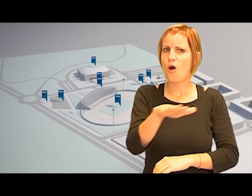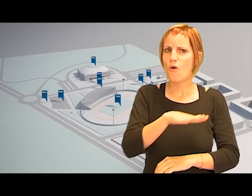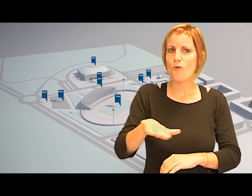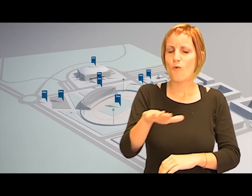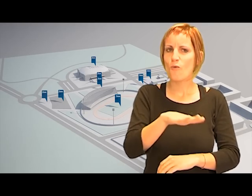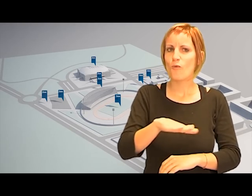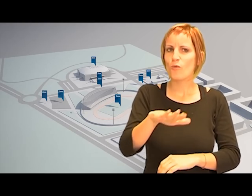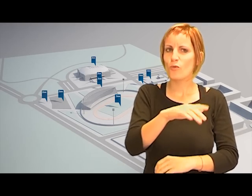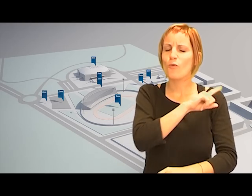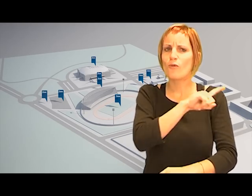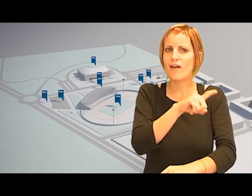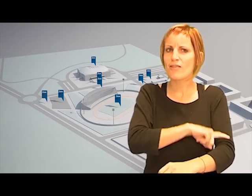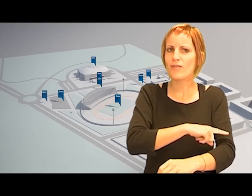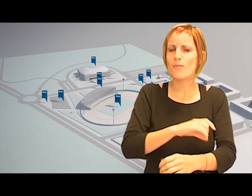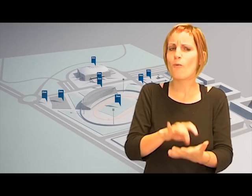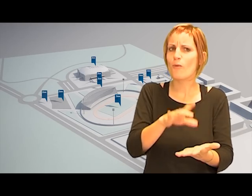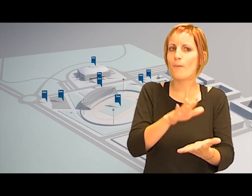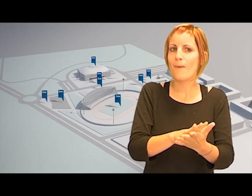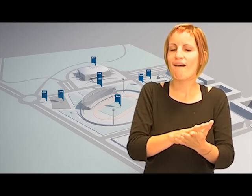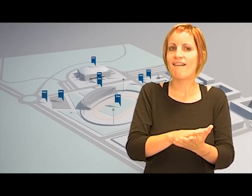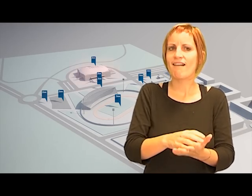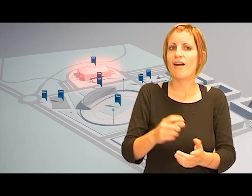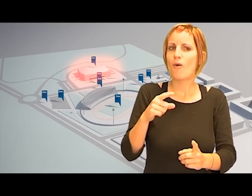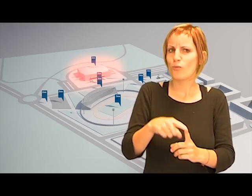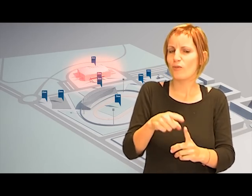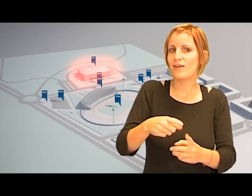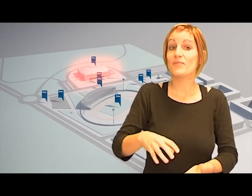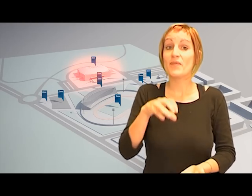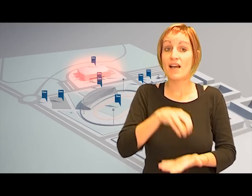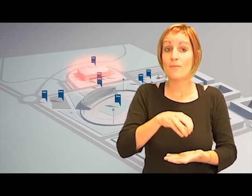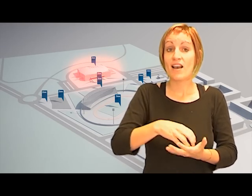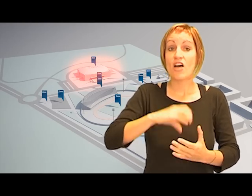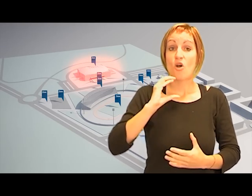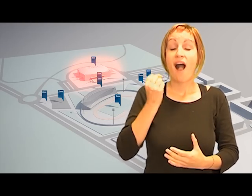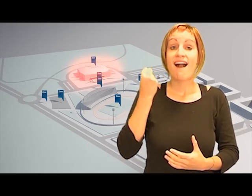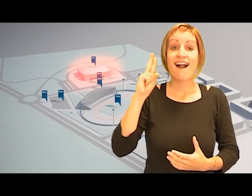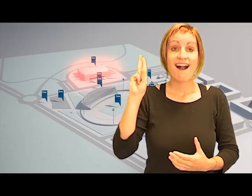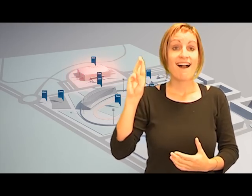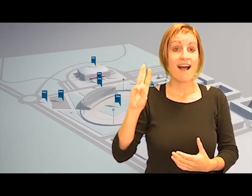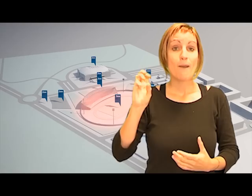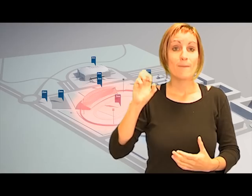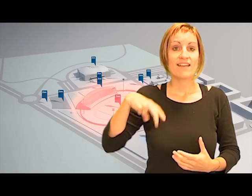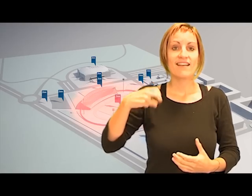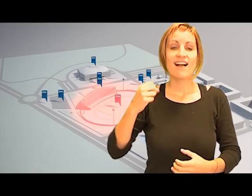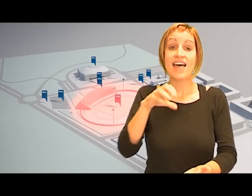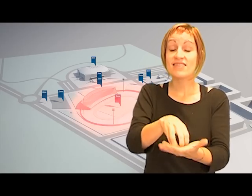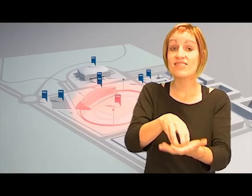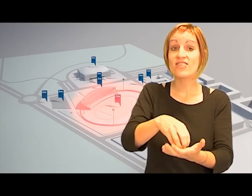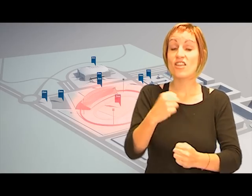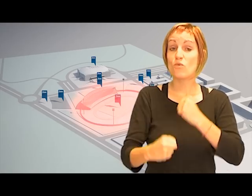utilizarán los espacios más representativos del deporte en Málaga, el Palacio de Deportes José María Martín Carpena, el Estadio de Atletismo Ciudad de